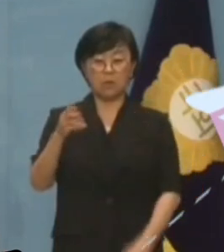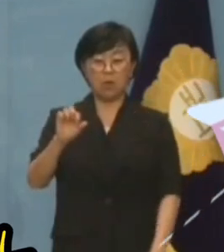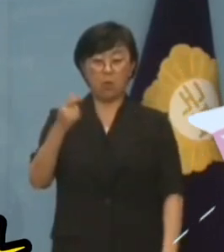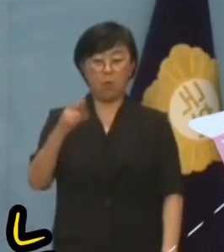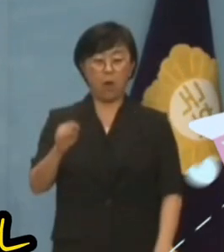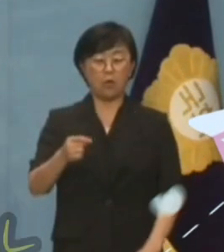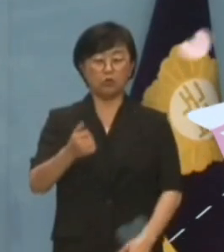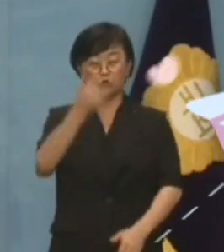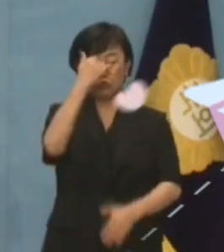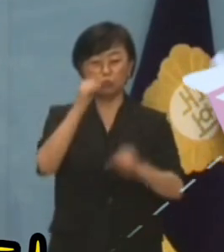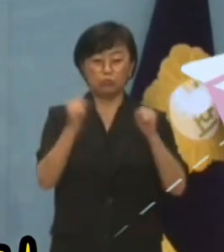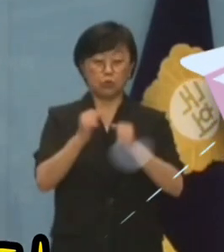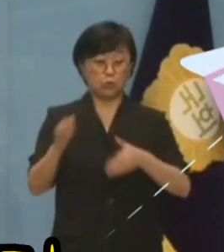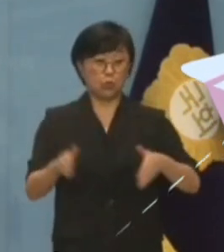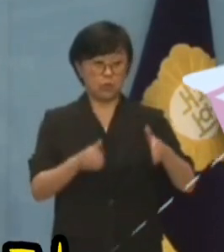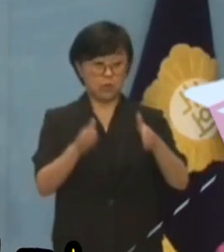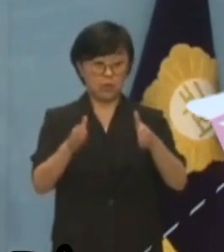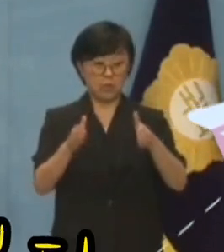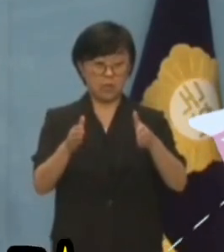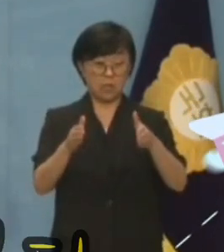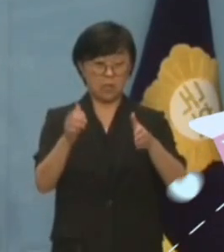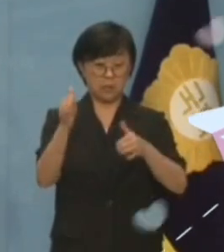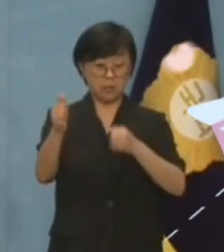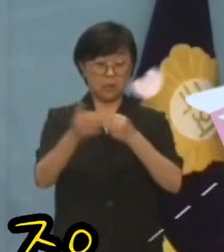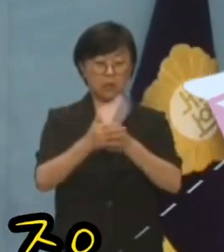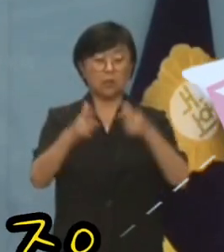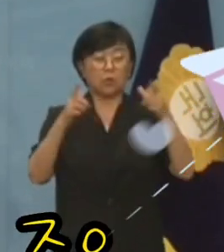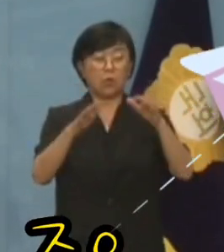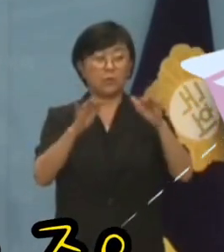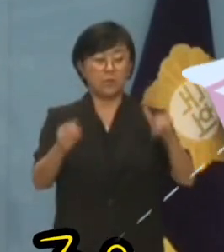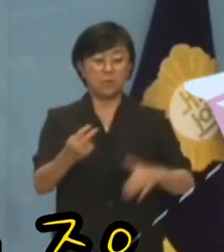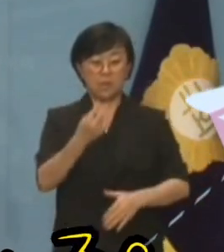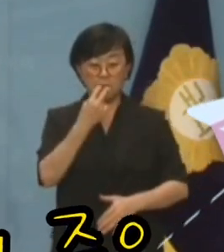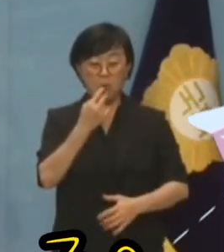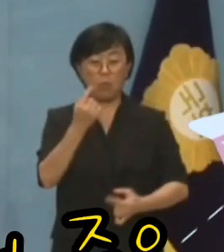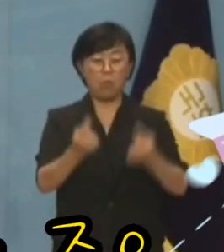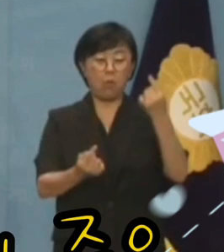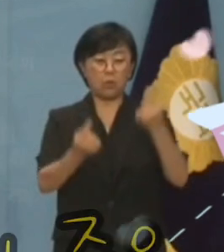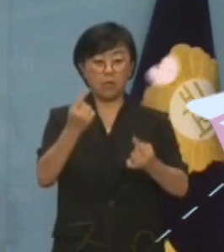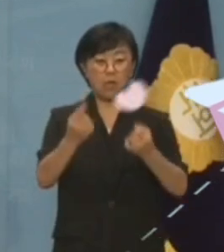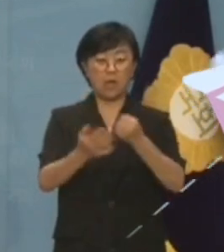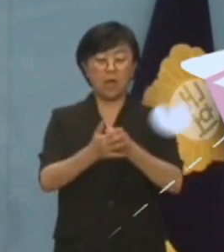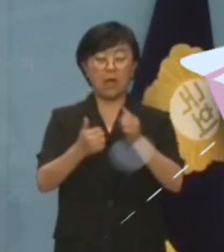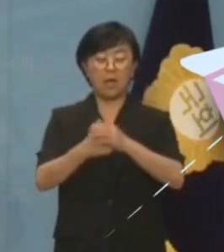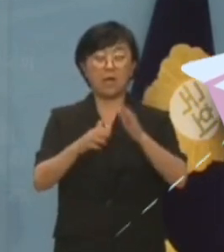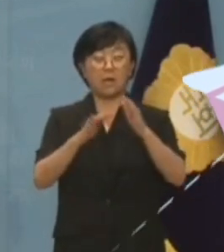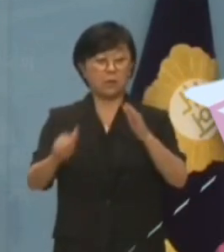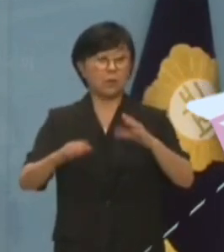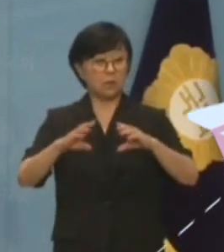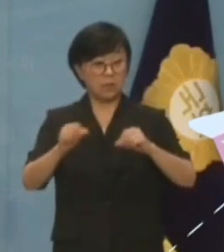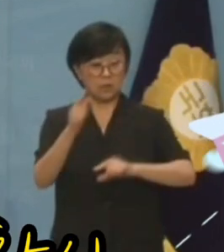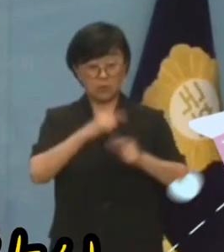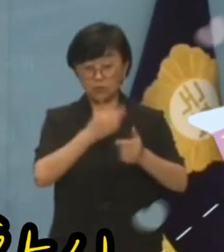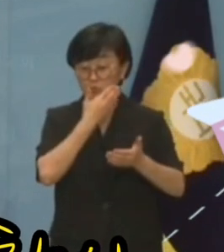충북도지사는 도민의 생명보다 가족의 땅이 더 중요했습니까?